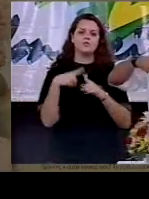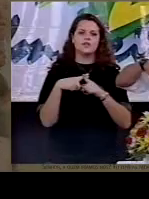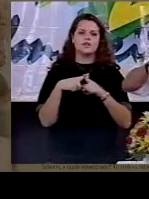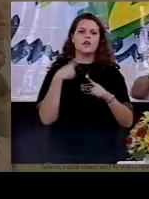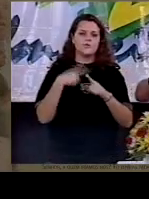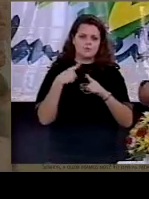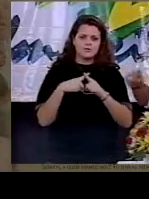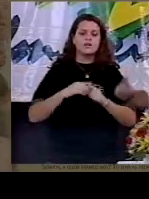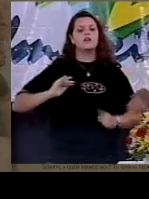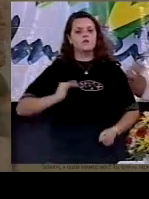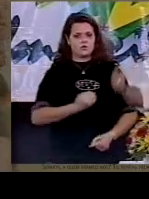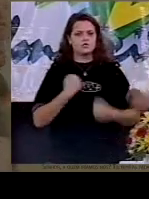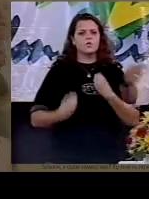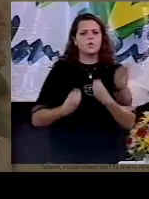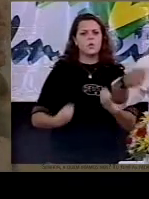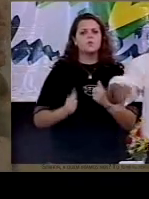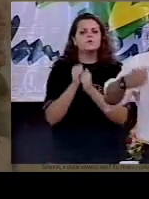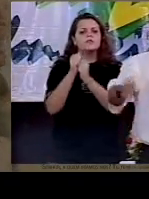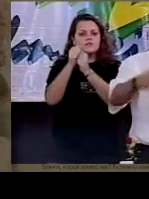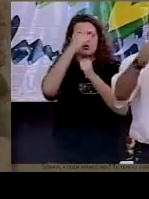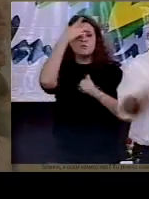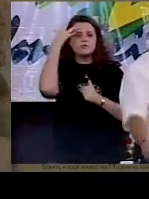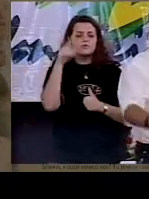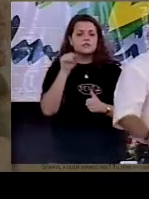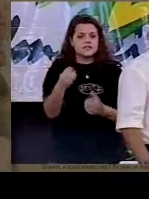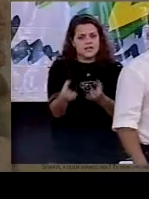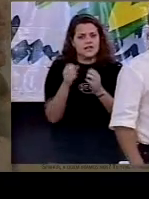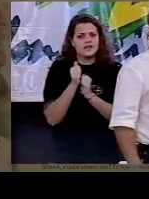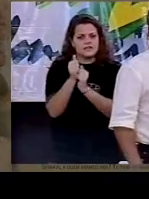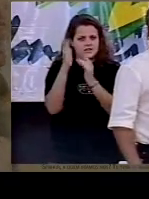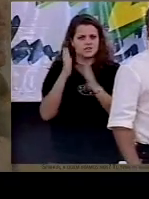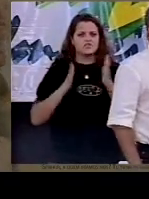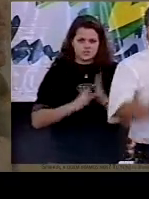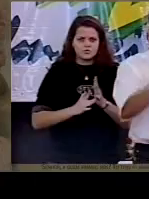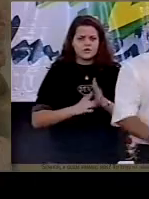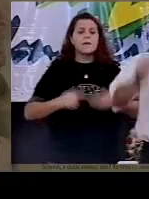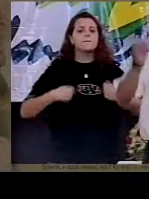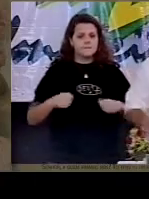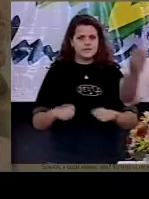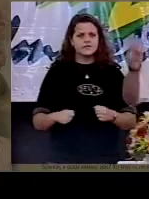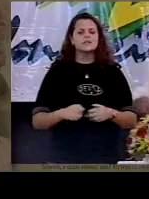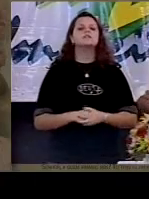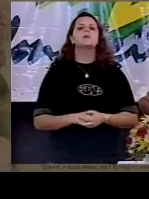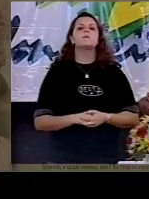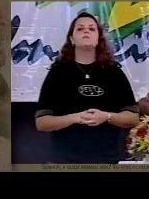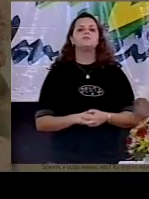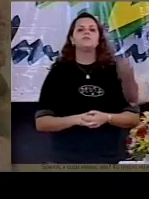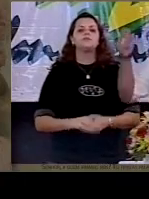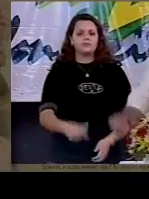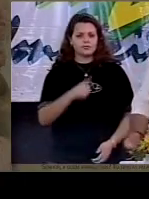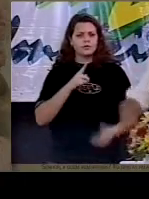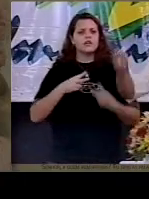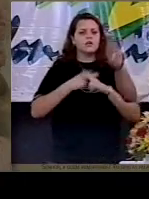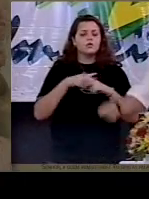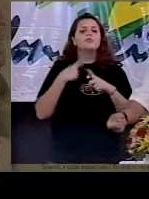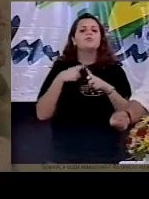interior e exteriormente falando Jesus chega a dizer que